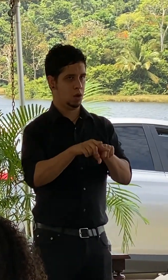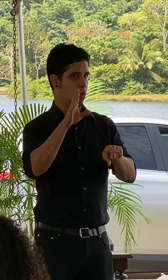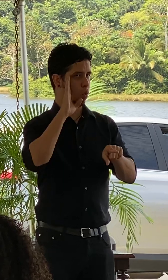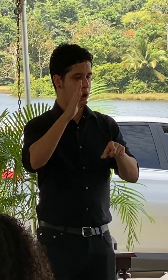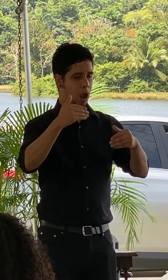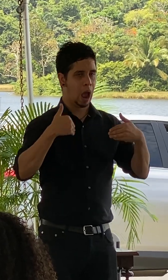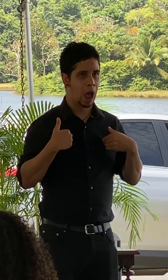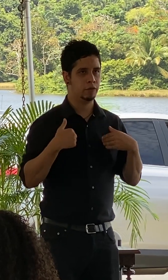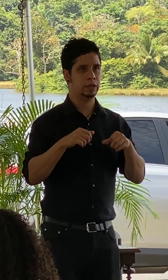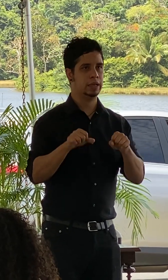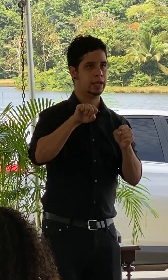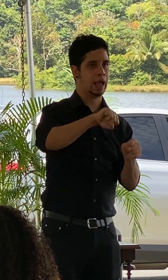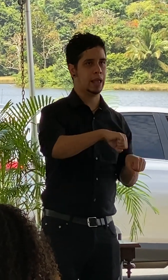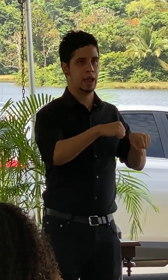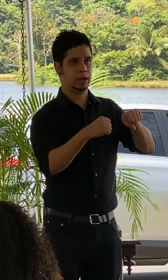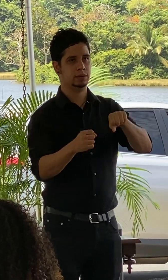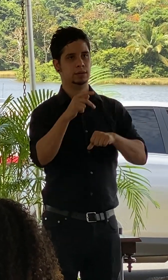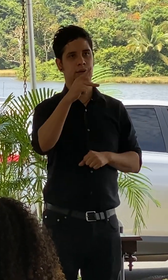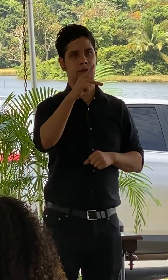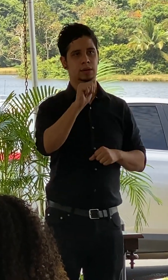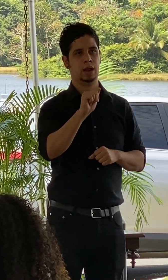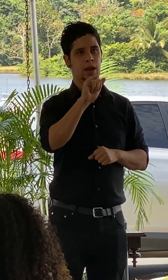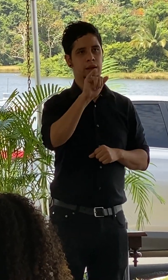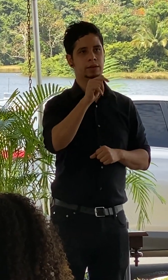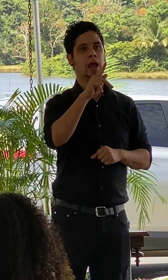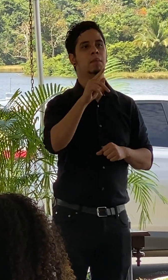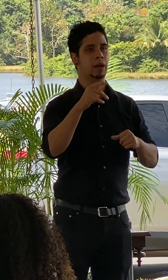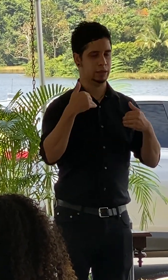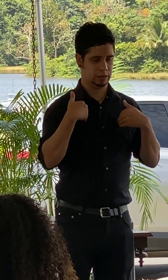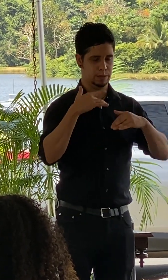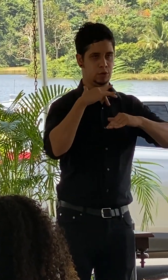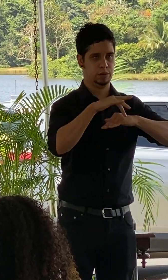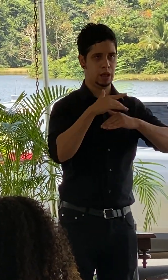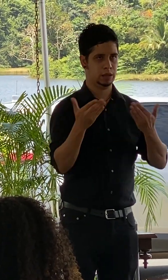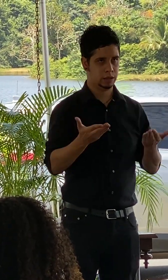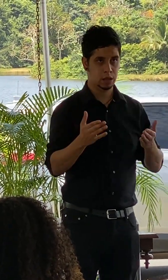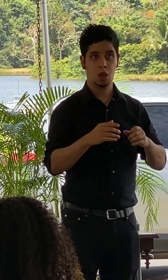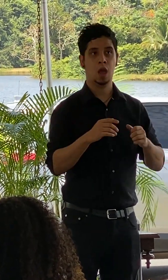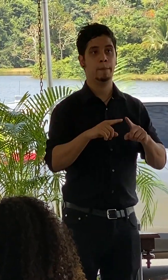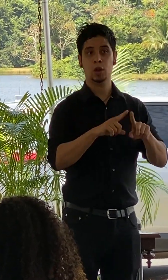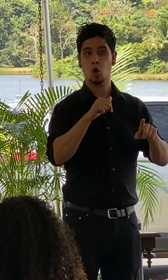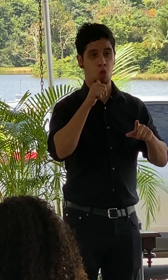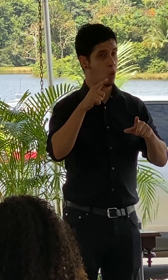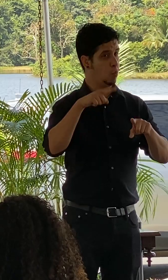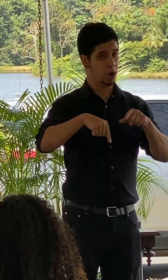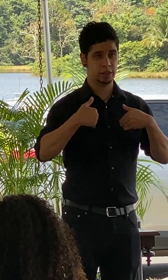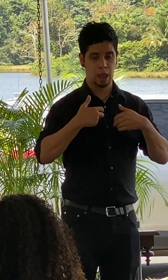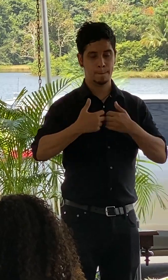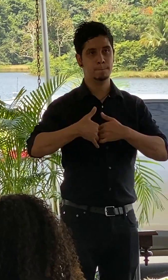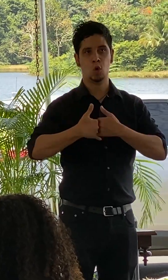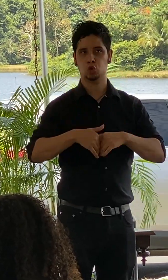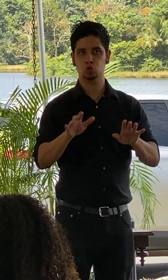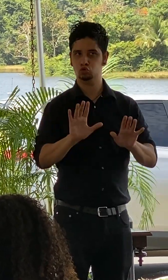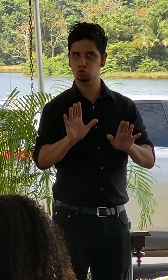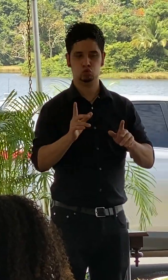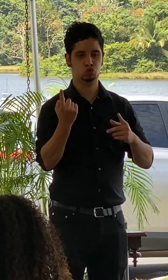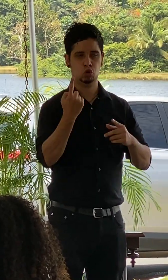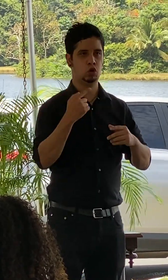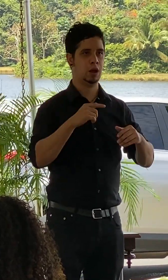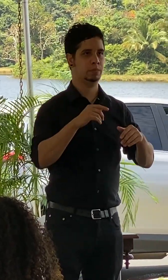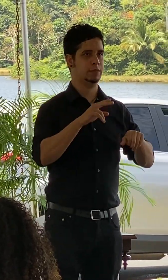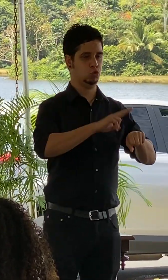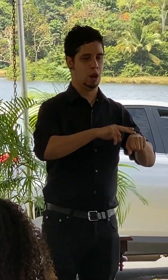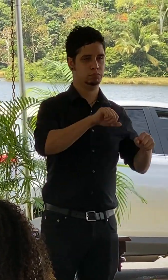nuestra familia toda actividad que sea de navegación acuática no motorizada en ese esfuerzo quisiera también